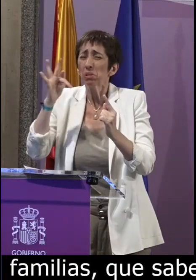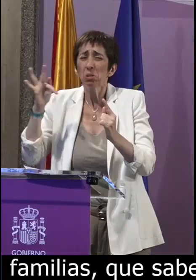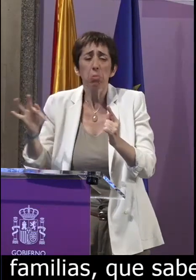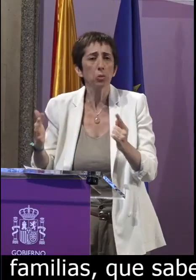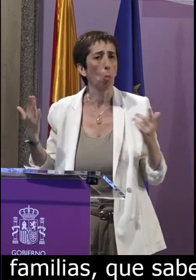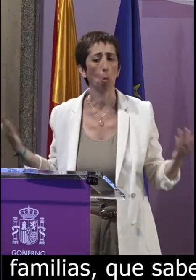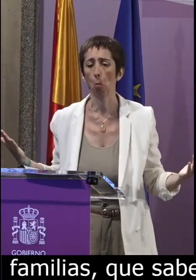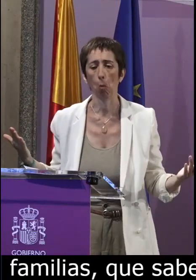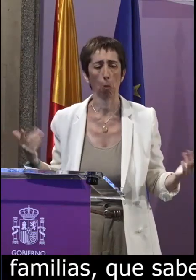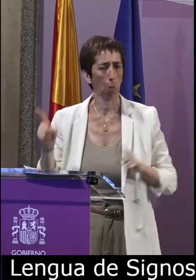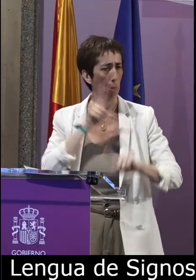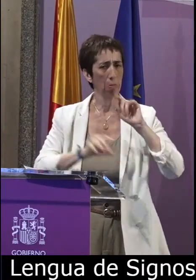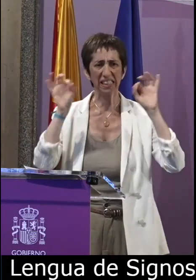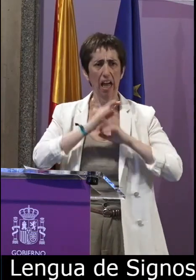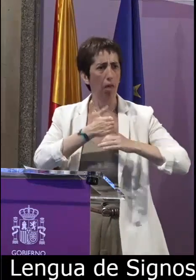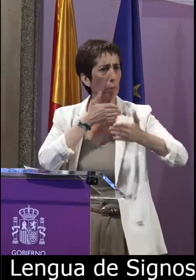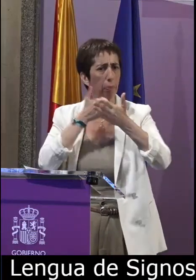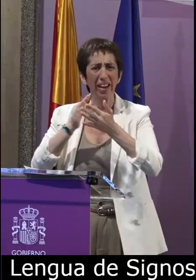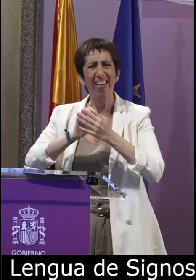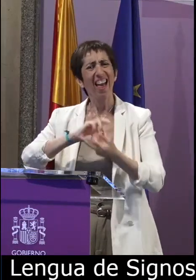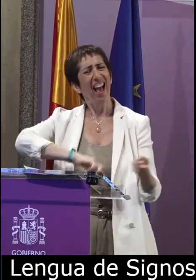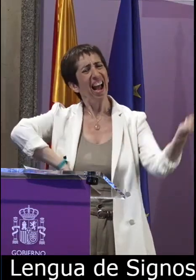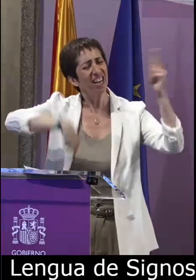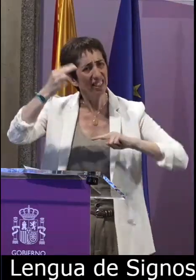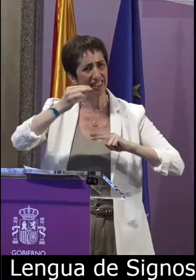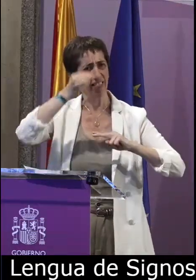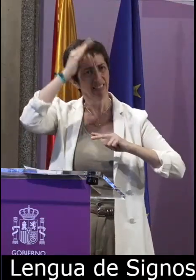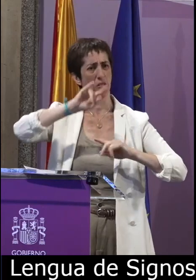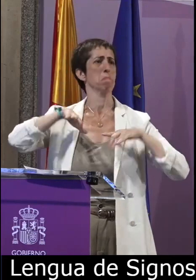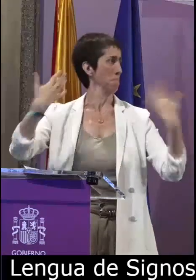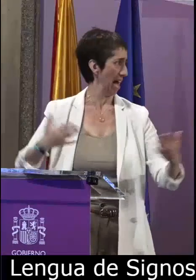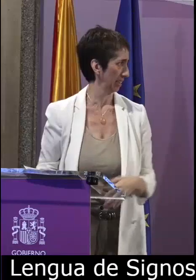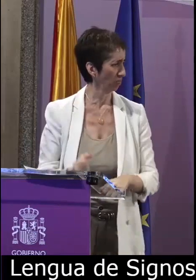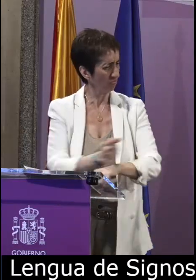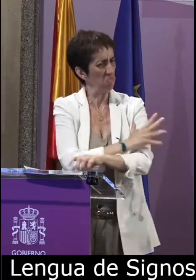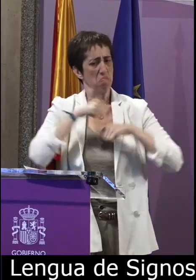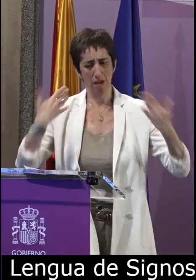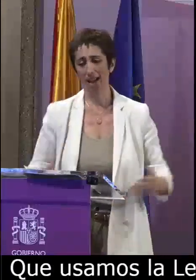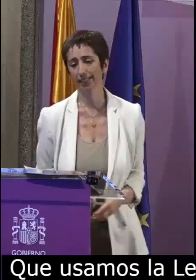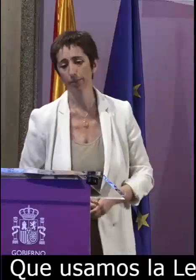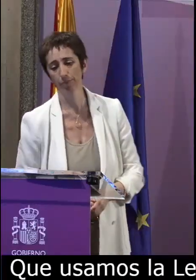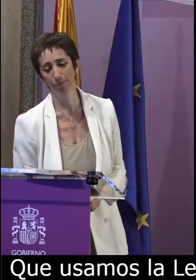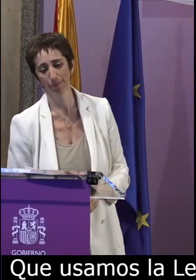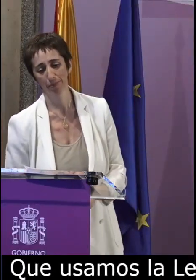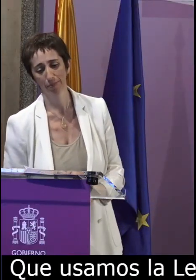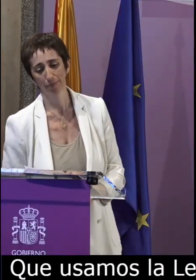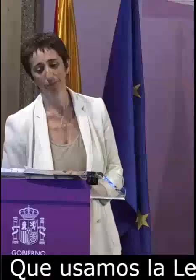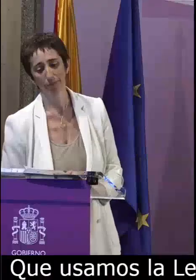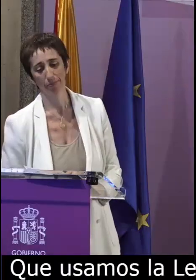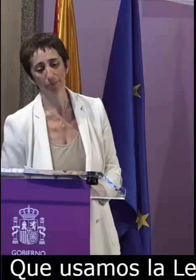que usamos la lengua de signos en nuestro día a día que usamos la lengua oral y que todo lo que ello nos aporta